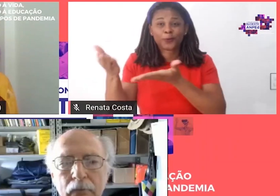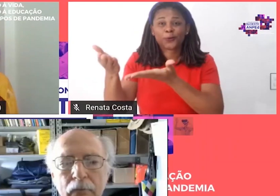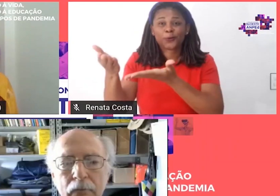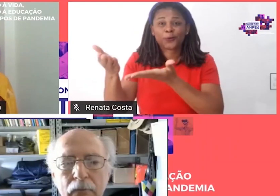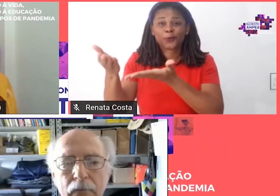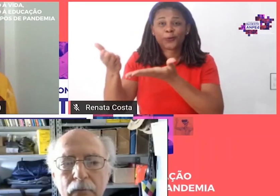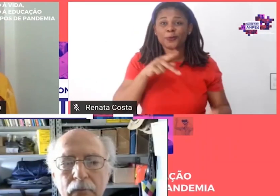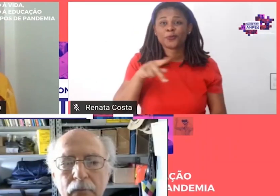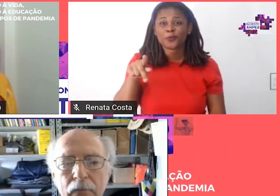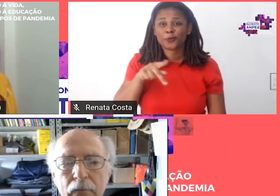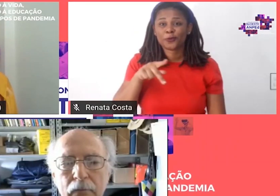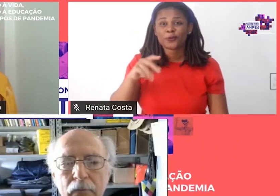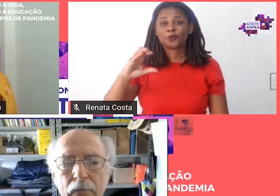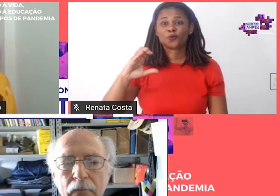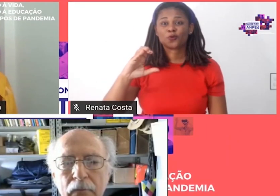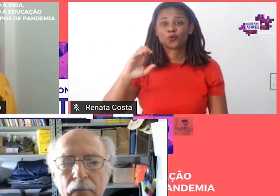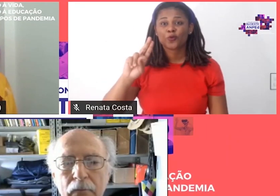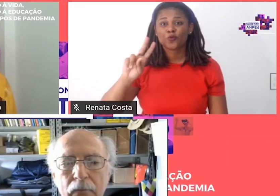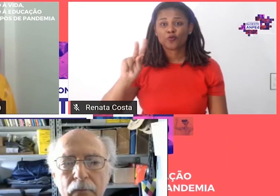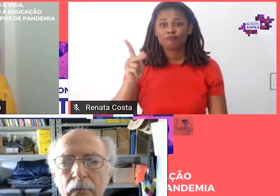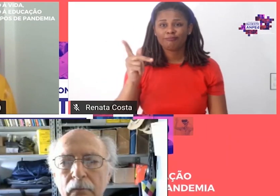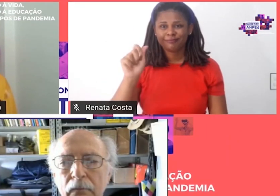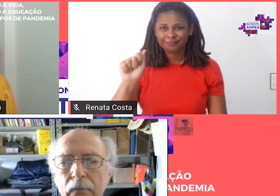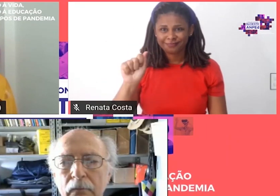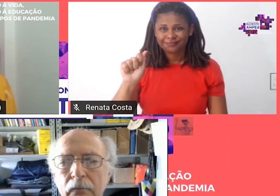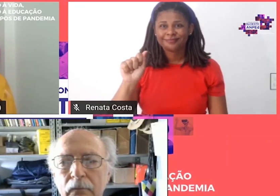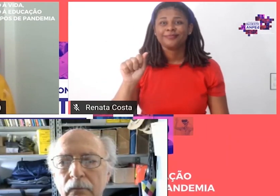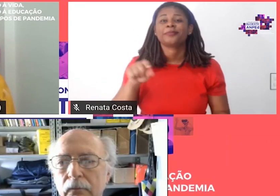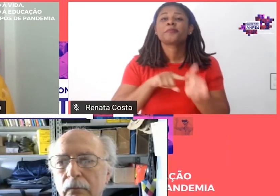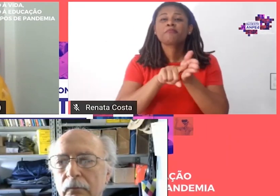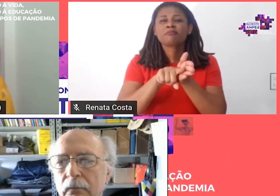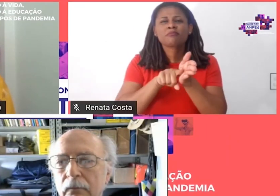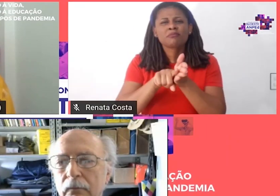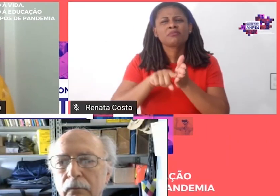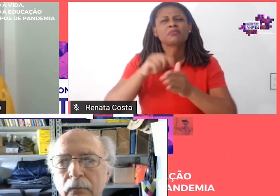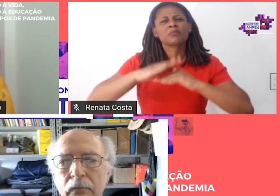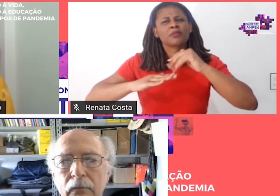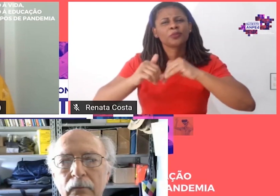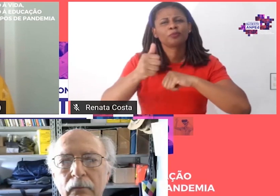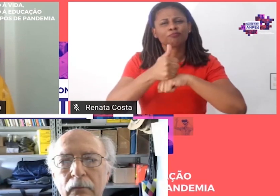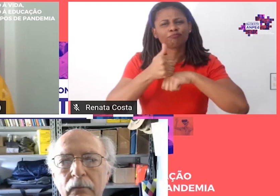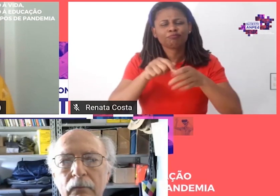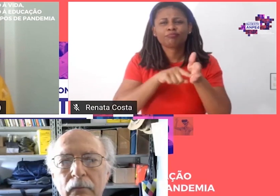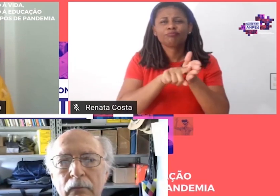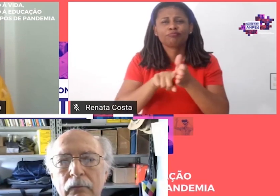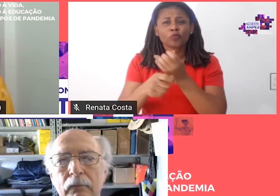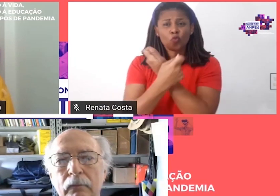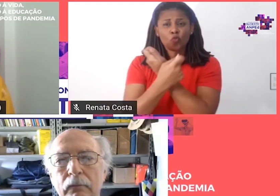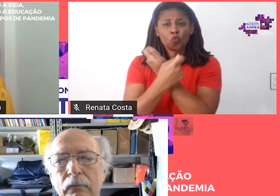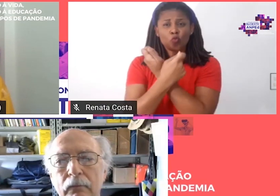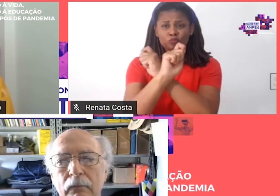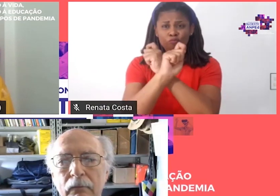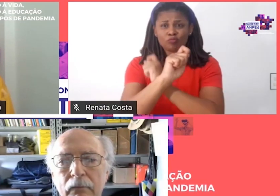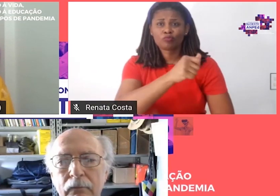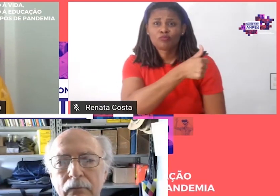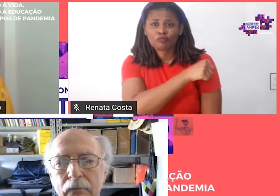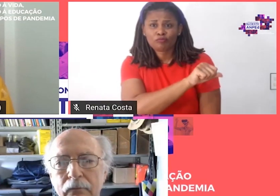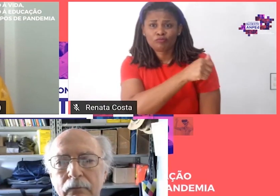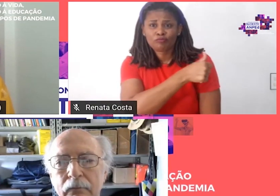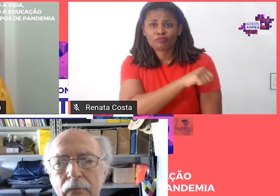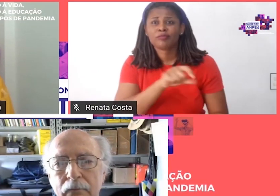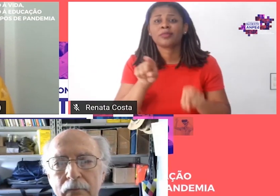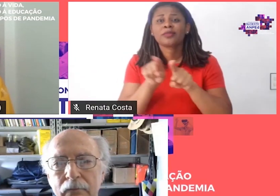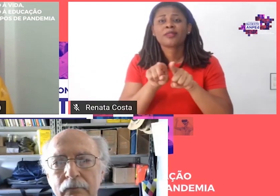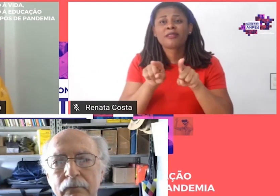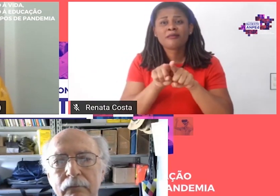professor Luiz Antônio Cunha é pesquisador, professor pesquisador da CUC do Rio, da Fundação Getúlio Vargas do Rio de